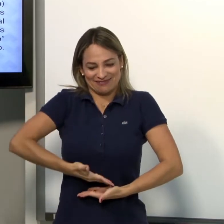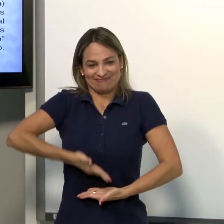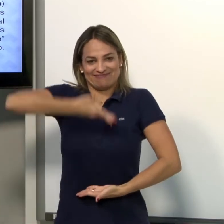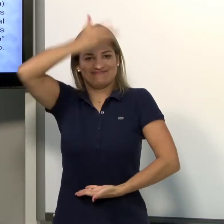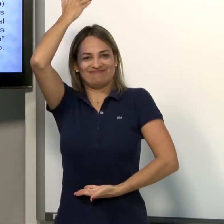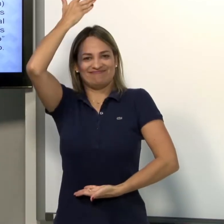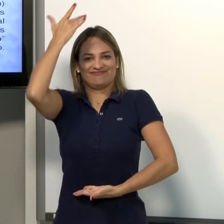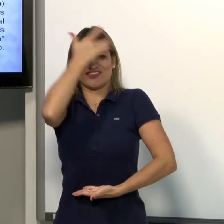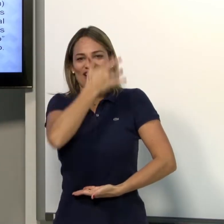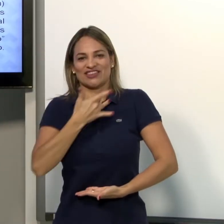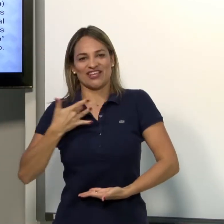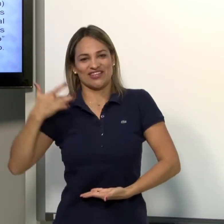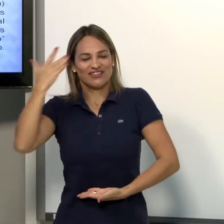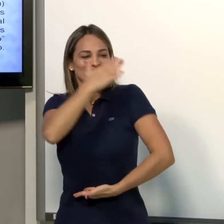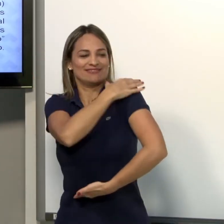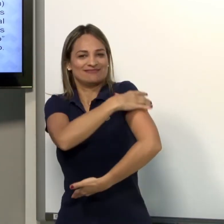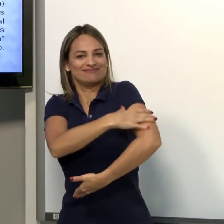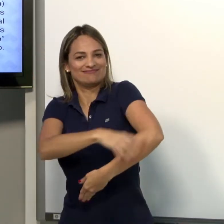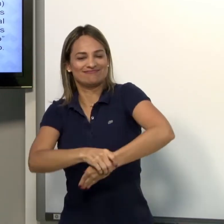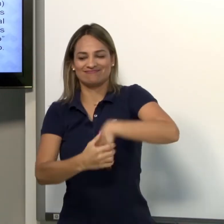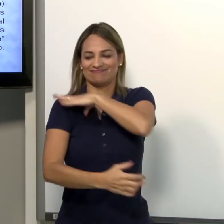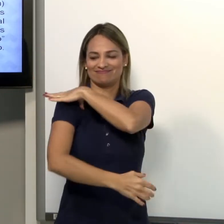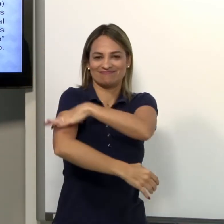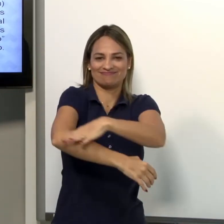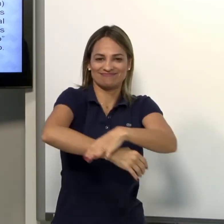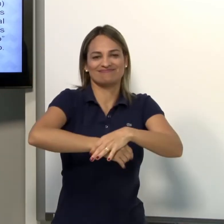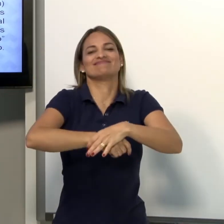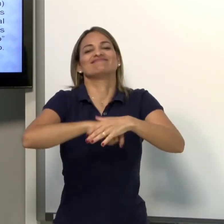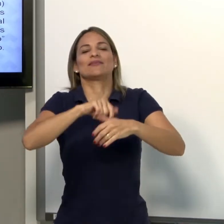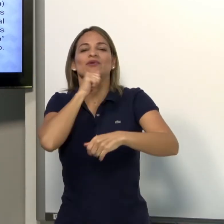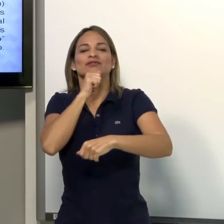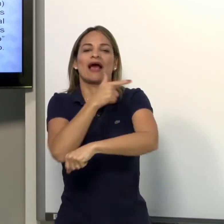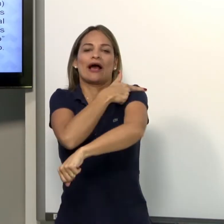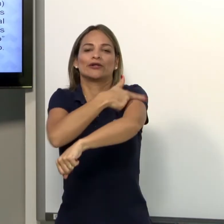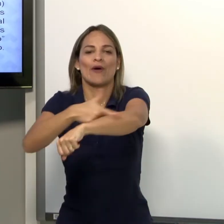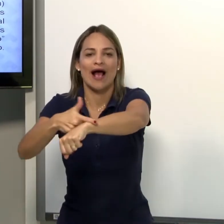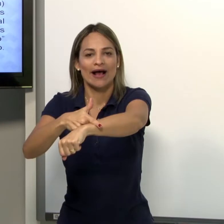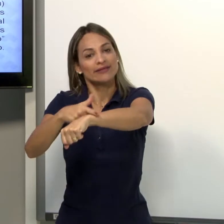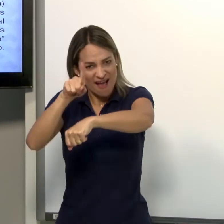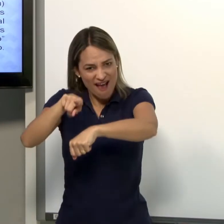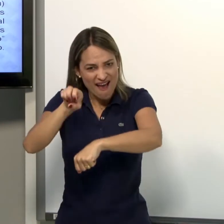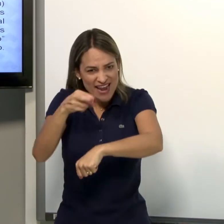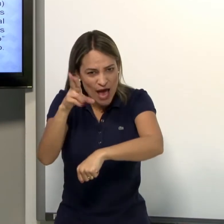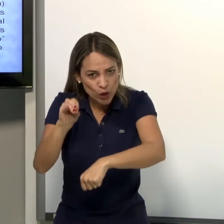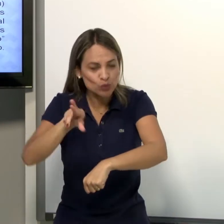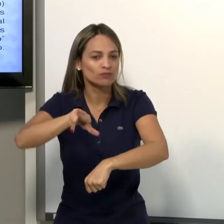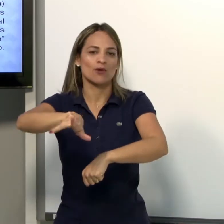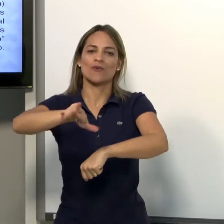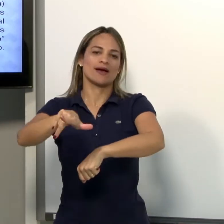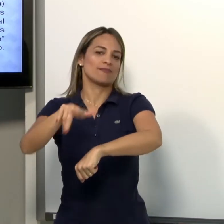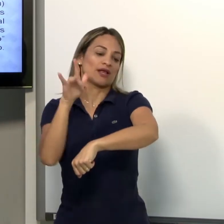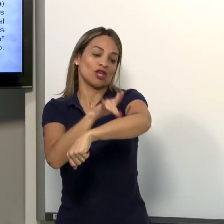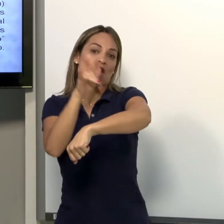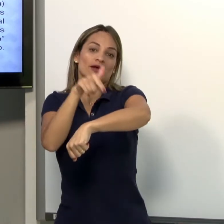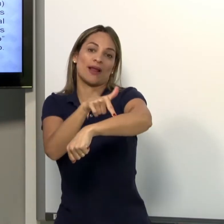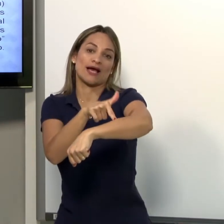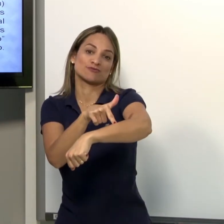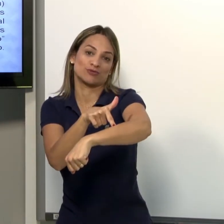partes do corpo nessa parte superior. Então, pode tocar os membros superiores. Sinal de educação, por exemplo, educado.